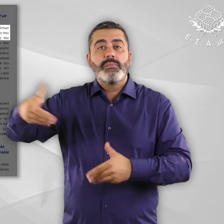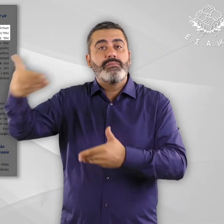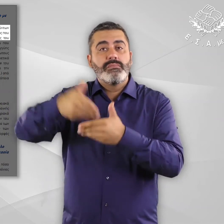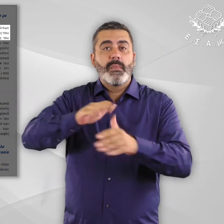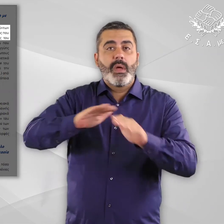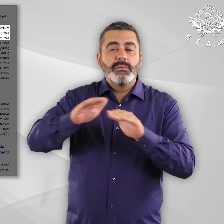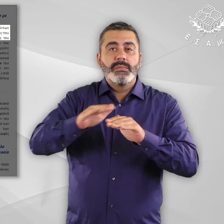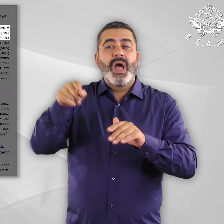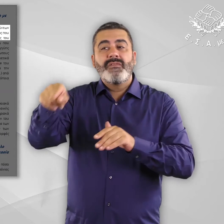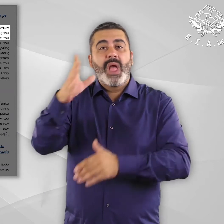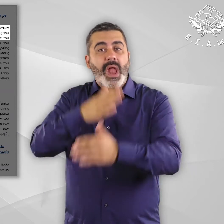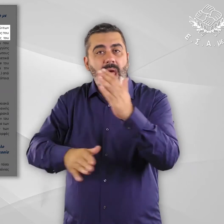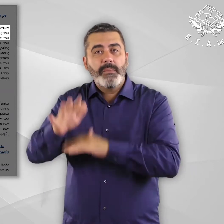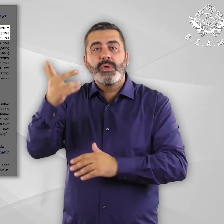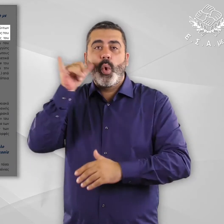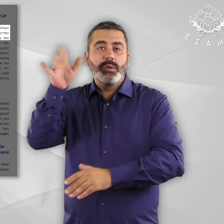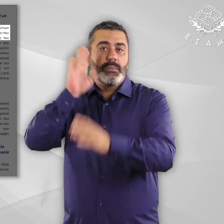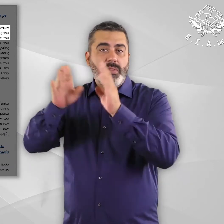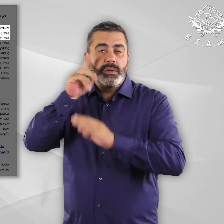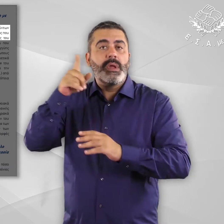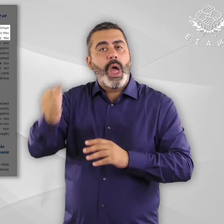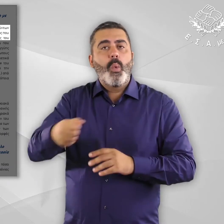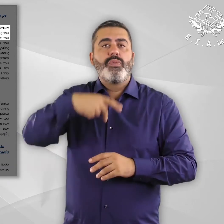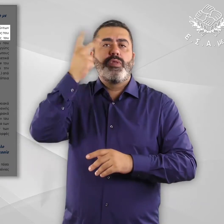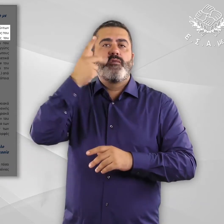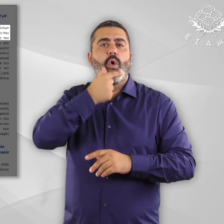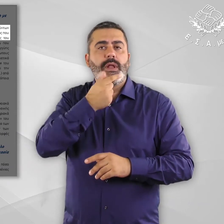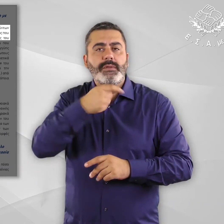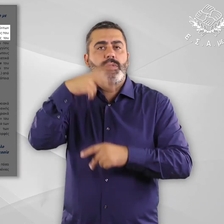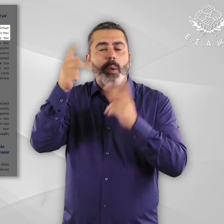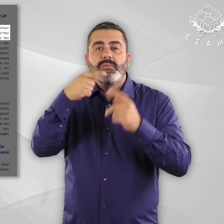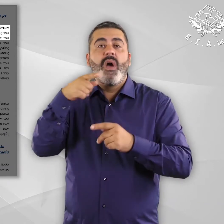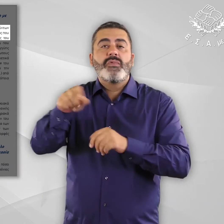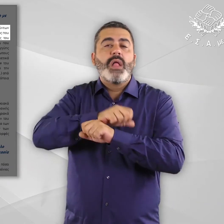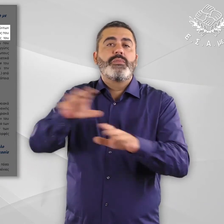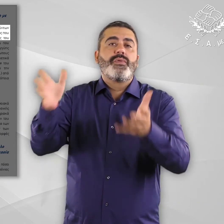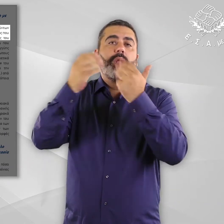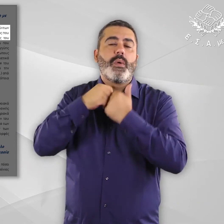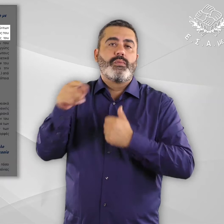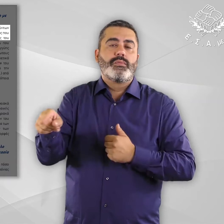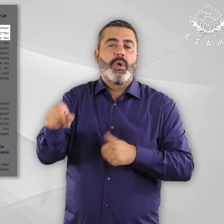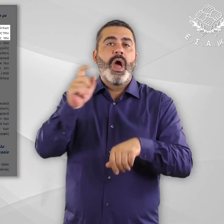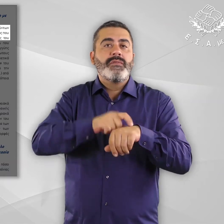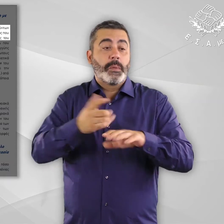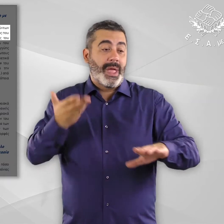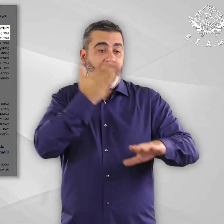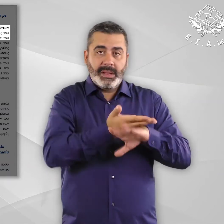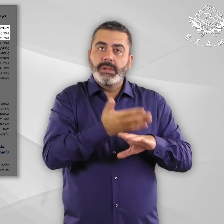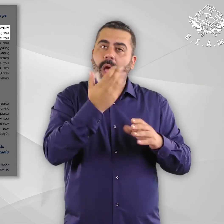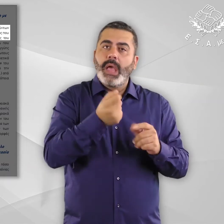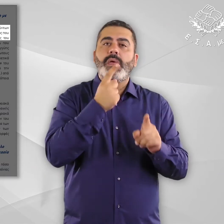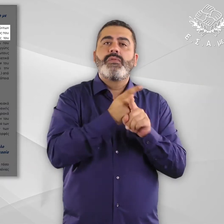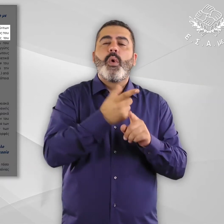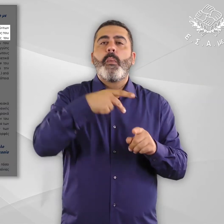ενημέρωσης των ετούντων ασύλου με αναπηρία και χρόνιες παθήσεις για τις διευκολύνσεις που μπορούν να απολαμβάνουν κατά τη διαδικασία